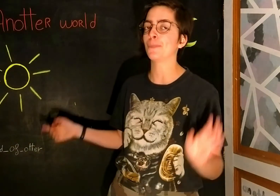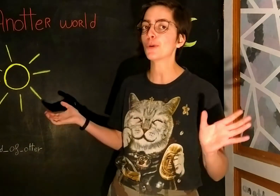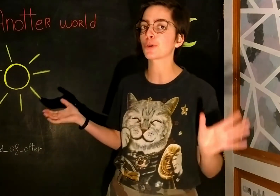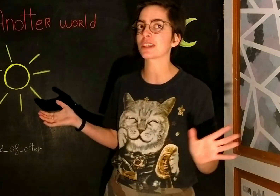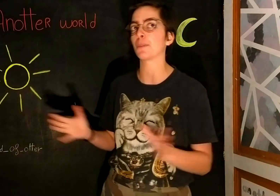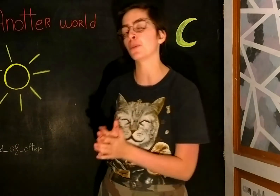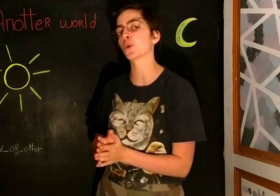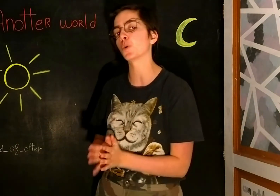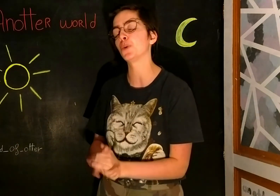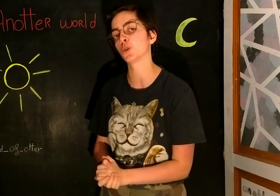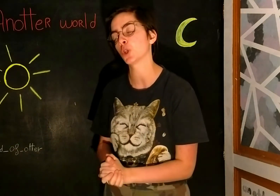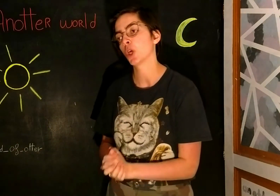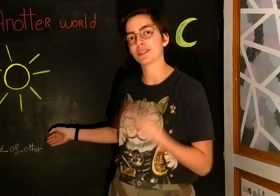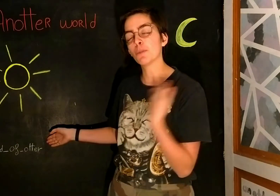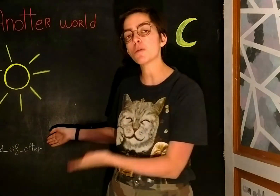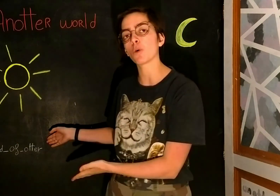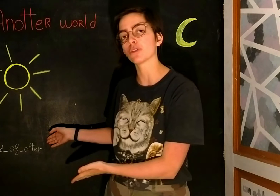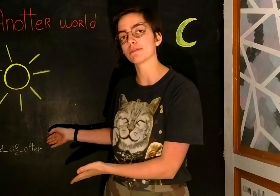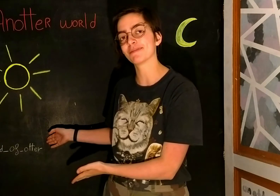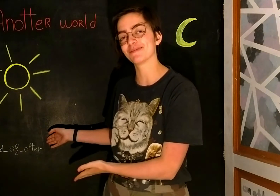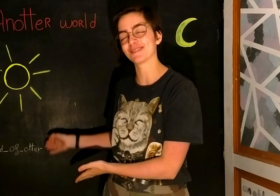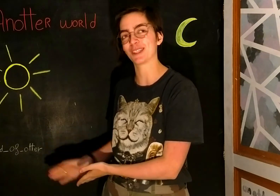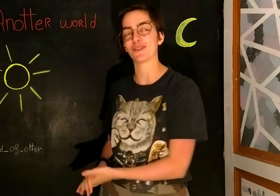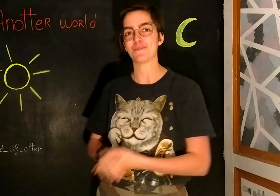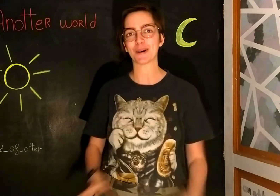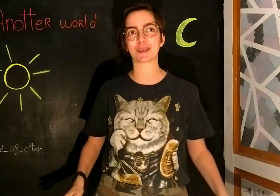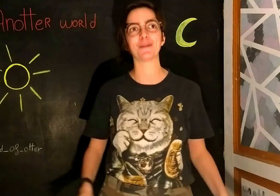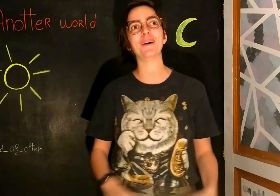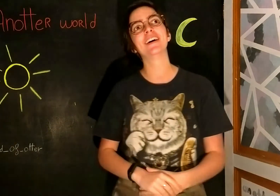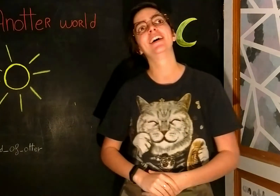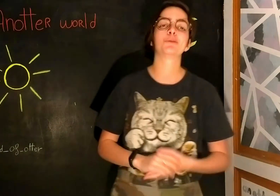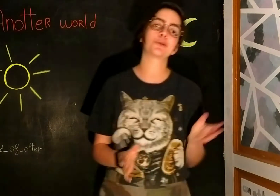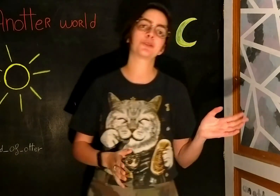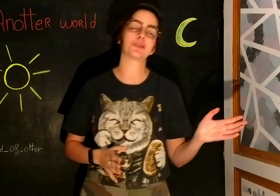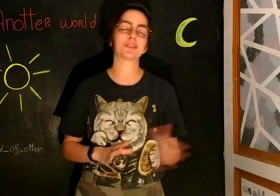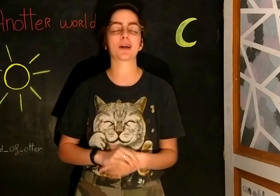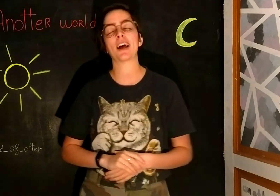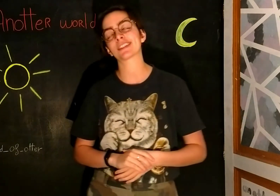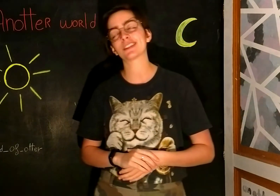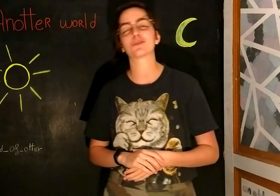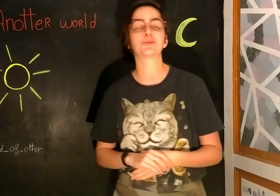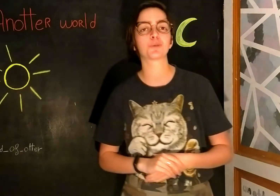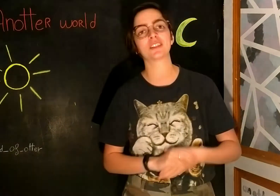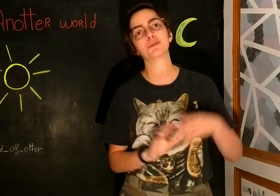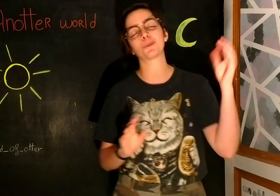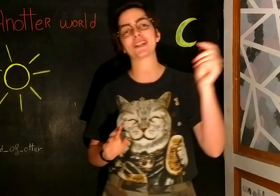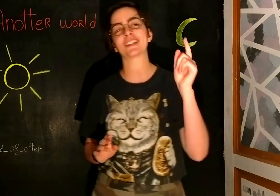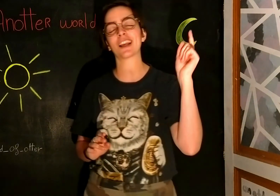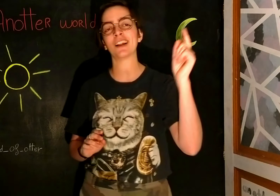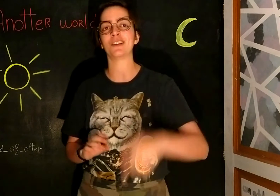a un peu beaucoup plus. C'est mon monde ! J'y fais pas autrement ! Où je serai actif le plus possible. te partagerai l